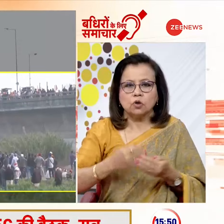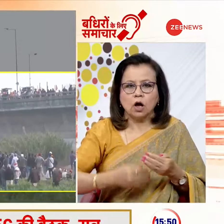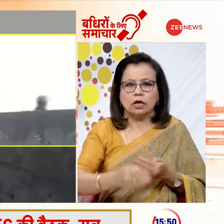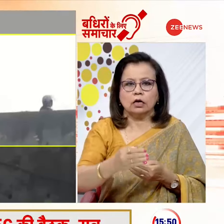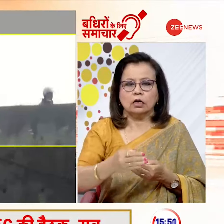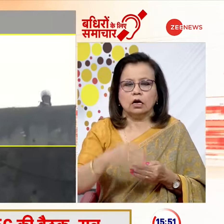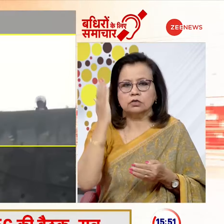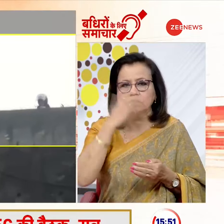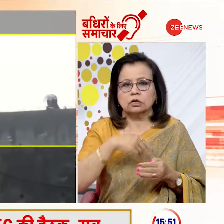शर्म की बात है